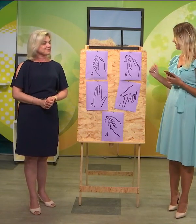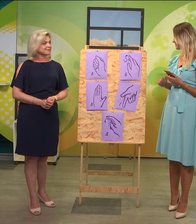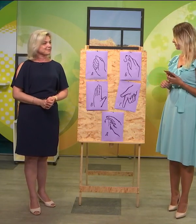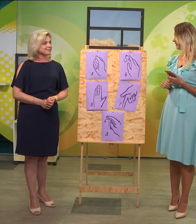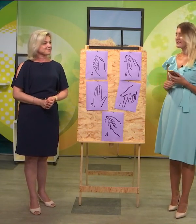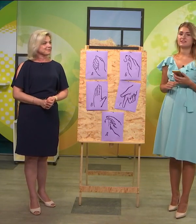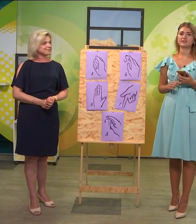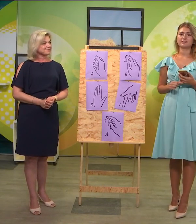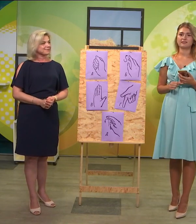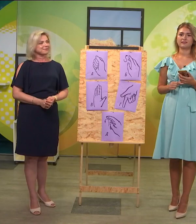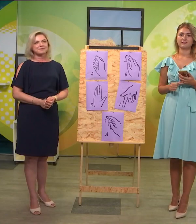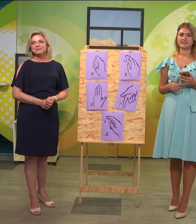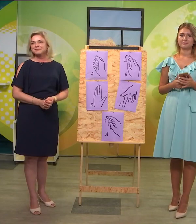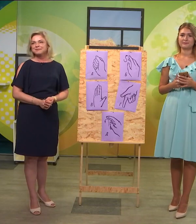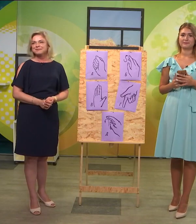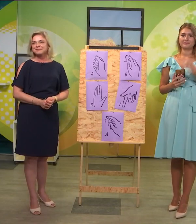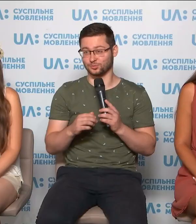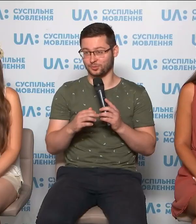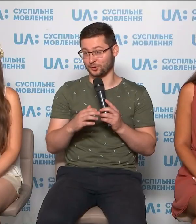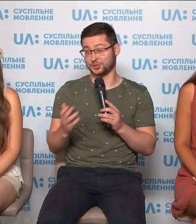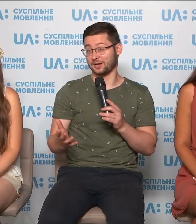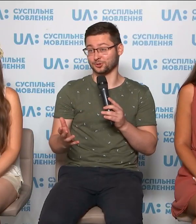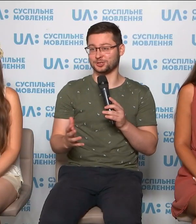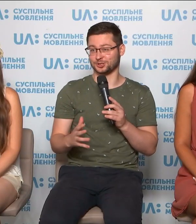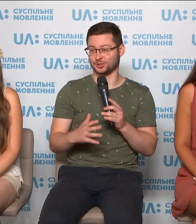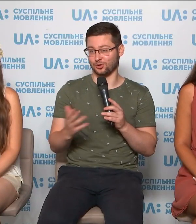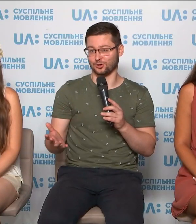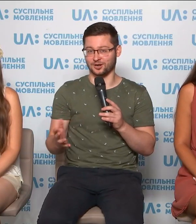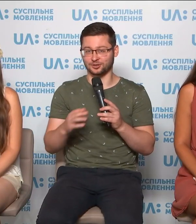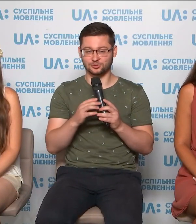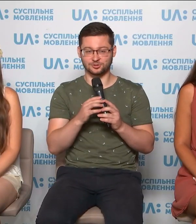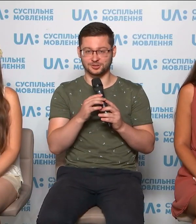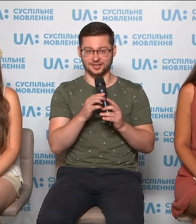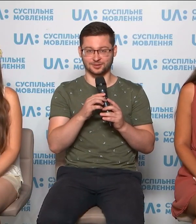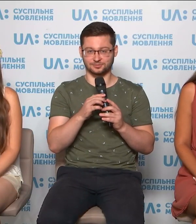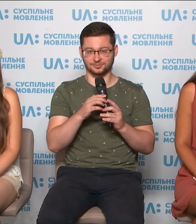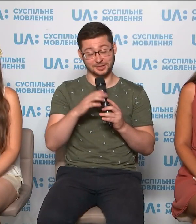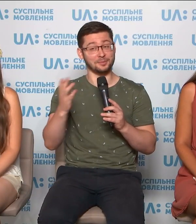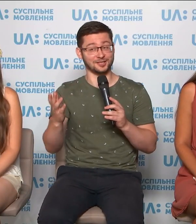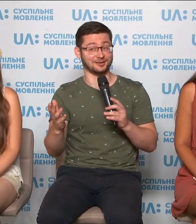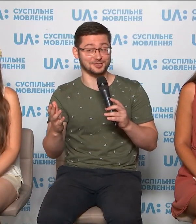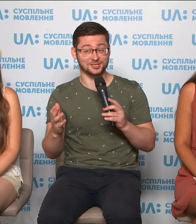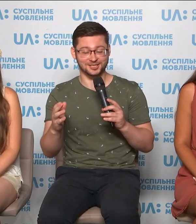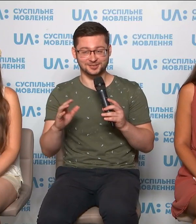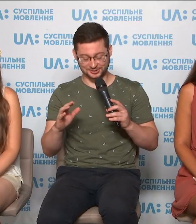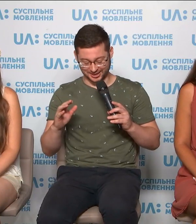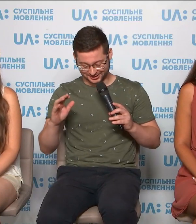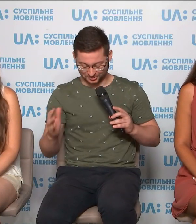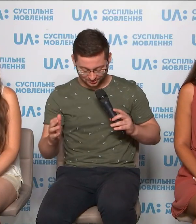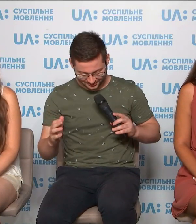слова з цих. Ну, почнемо тоді з «Доброго ранку», я запам'ятав цей жест, зараз спробую.